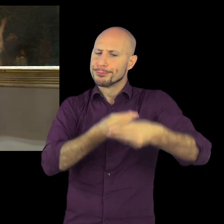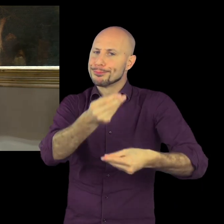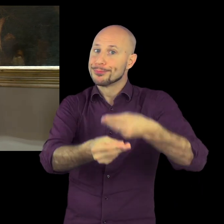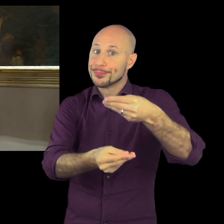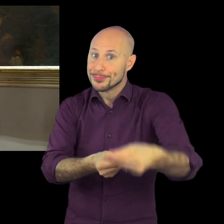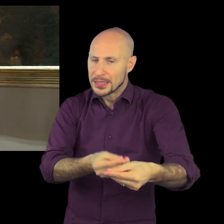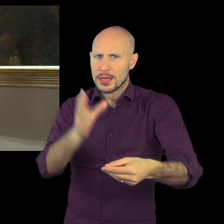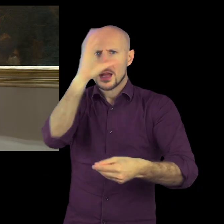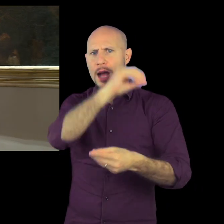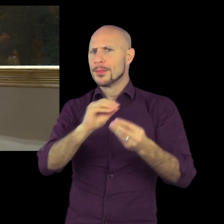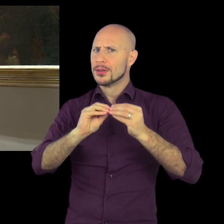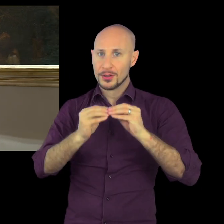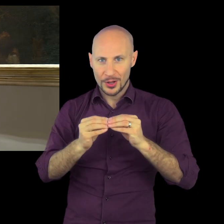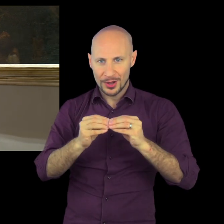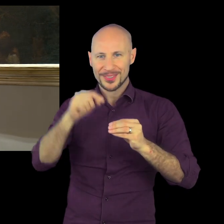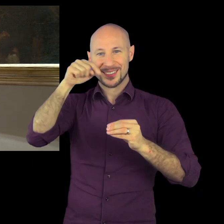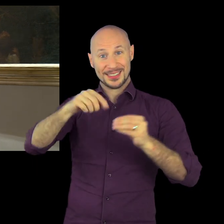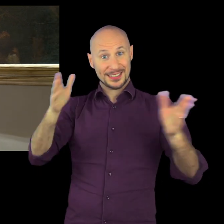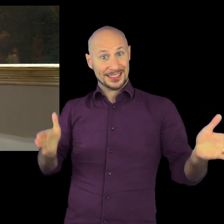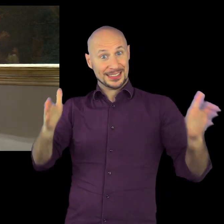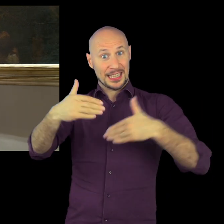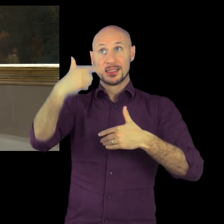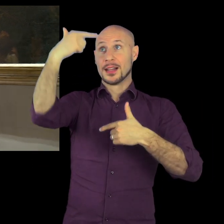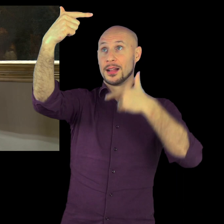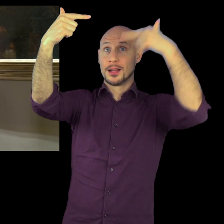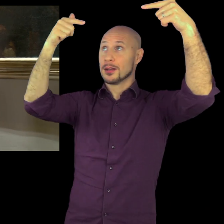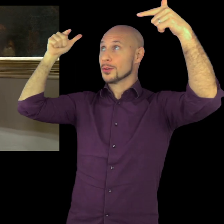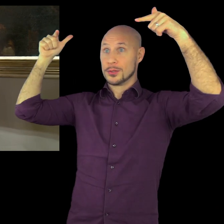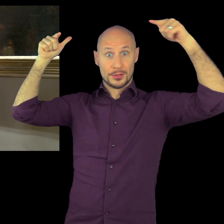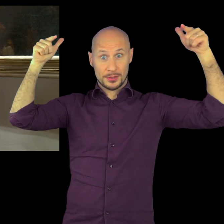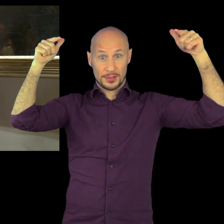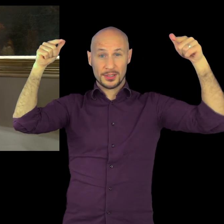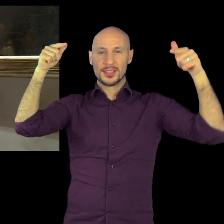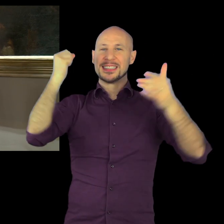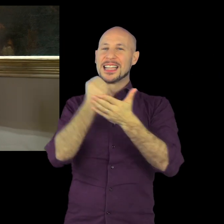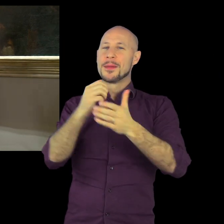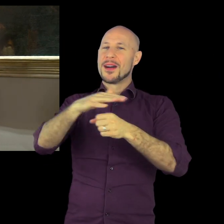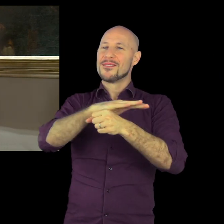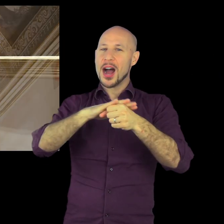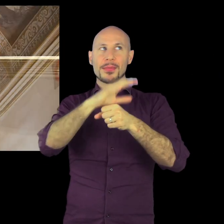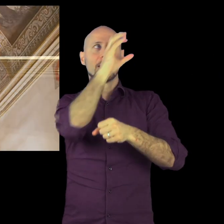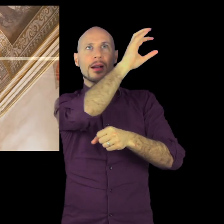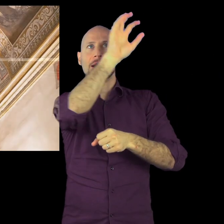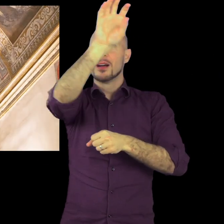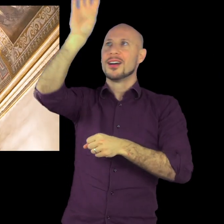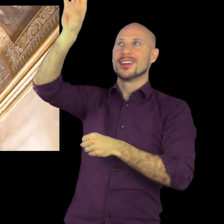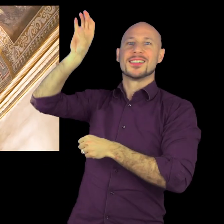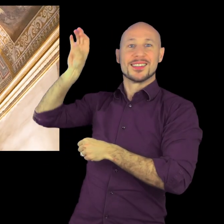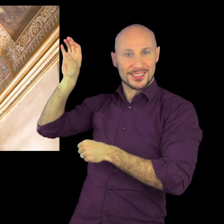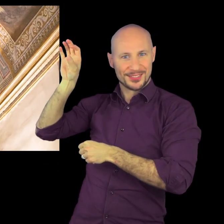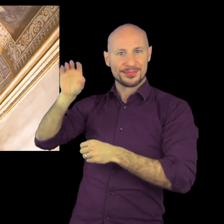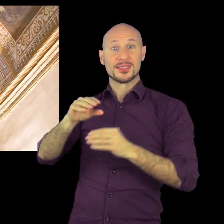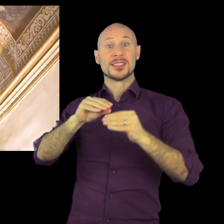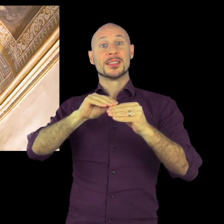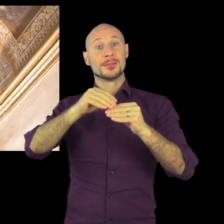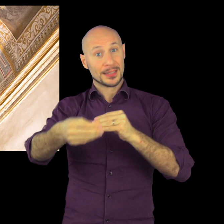stemmi che rappresentano i casati che ebbero nelle varie successioni dinastiche il possedimento di questo palazzo.